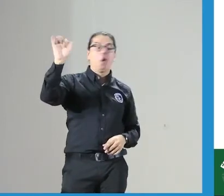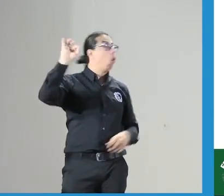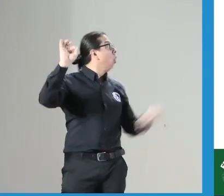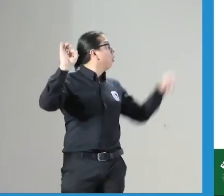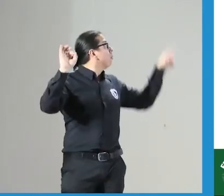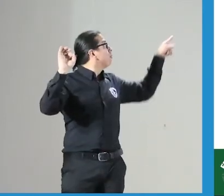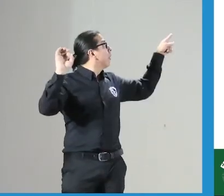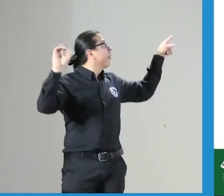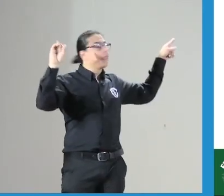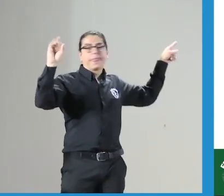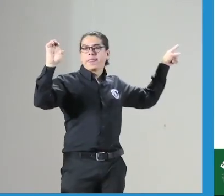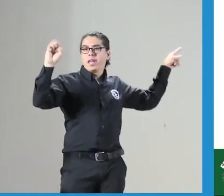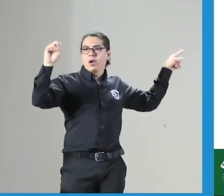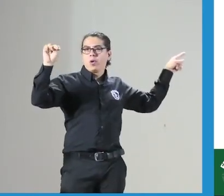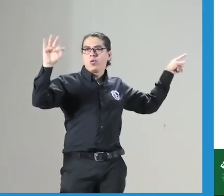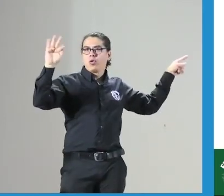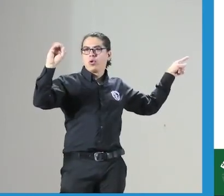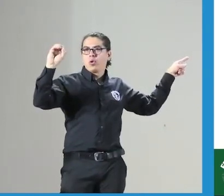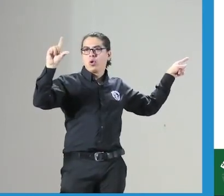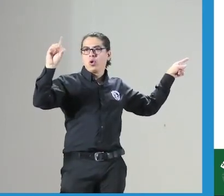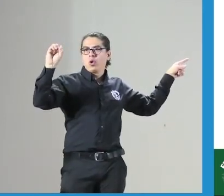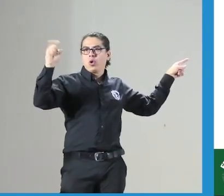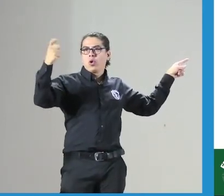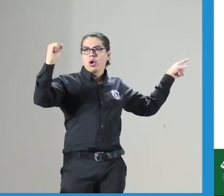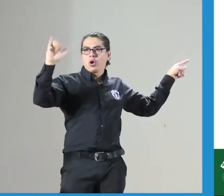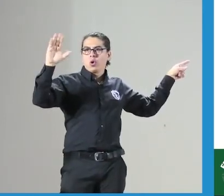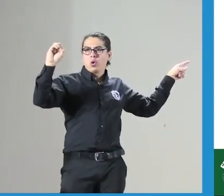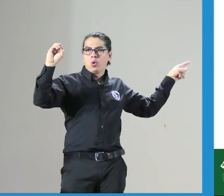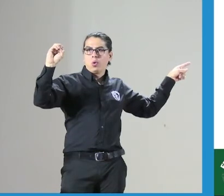deontología o la palabra que aparece aquí deontológico